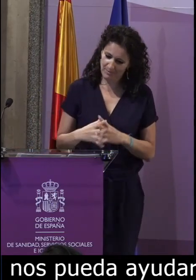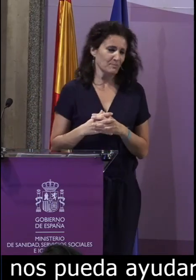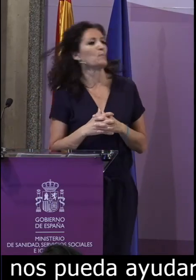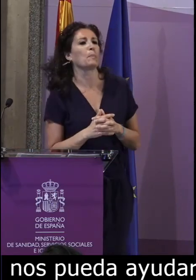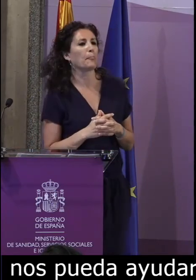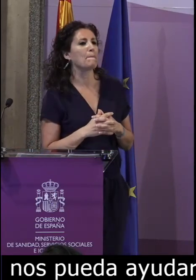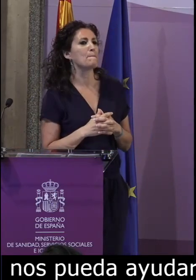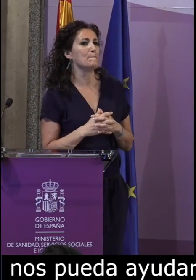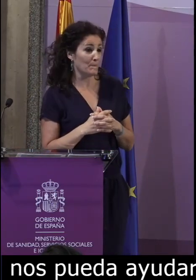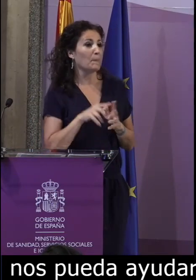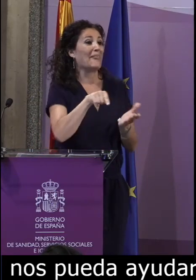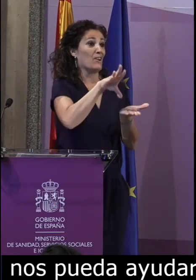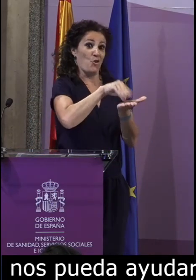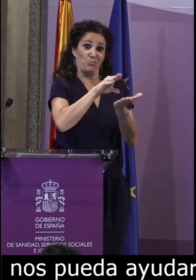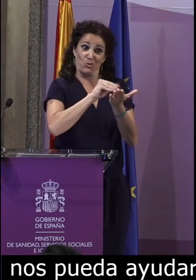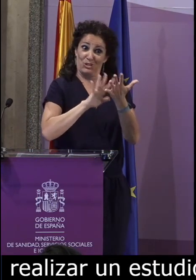largo del tiempo.